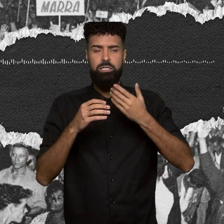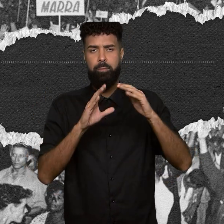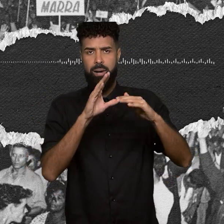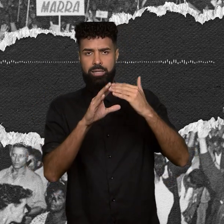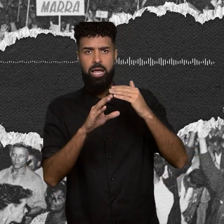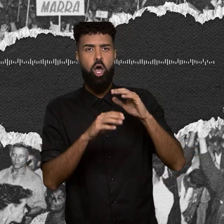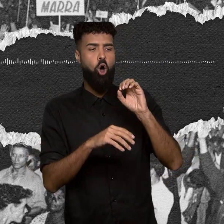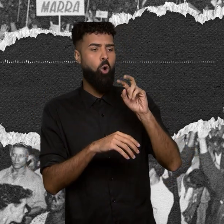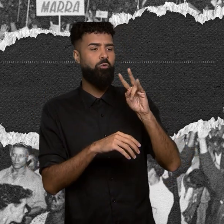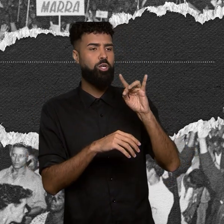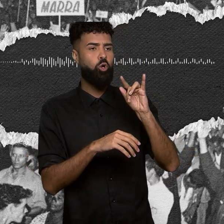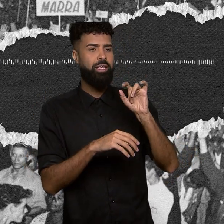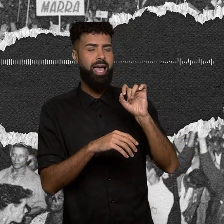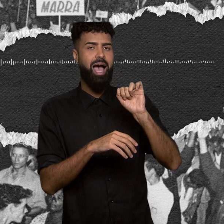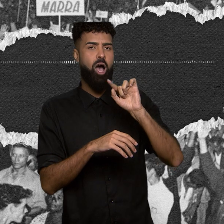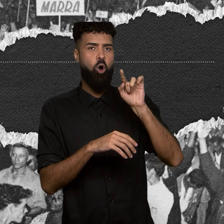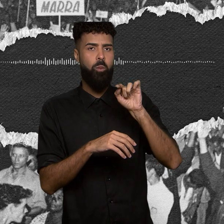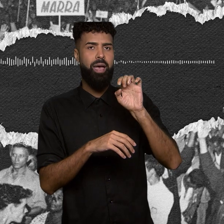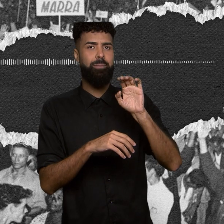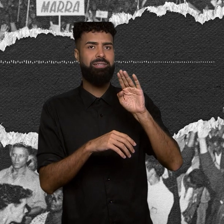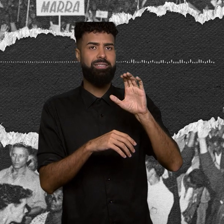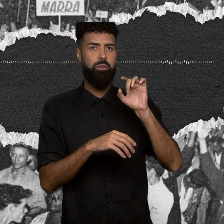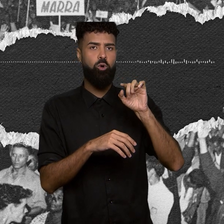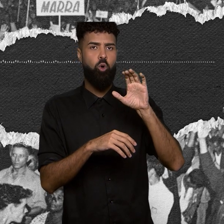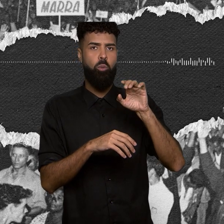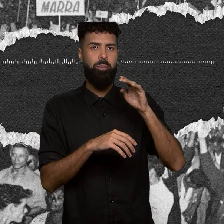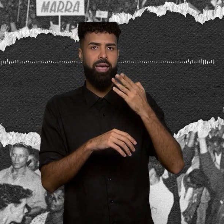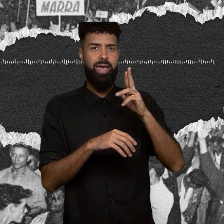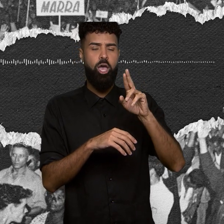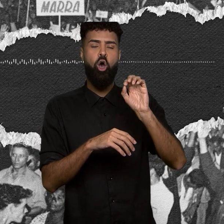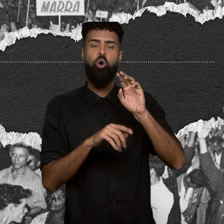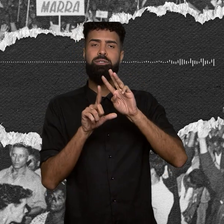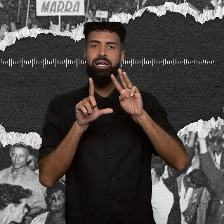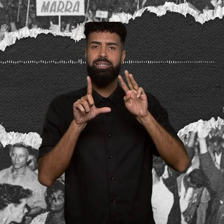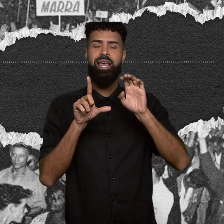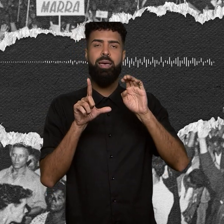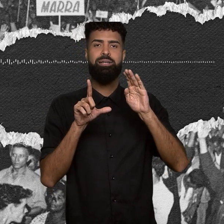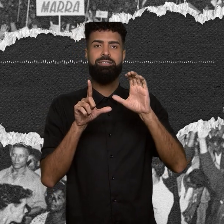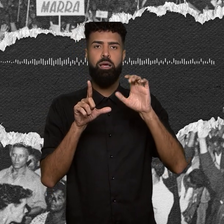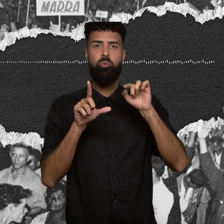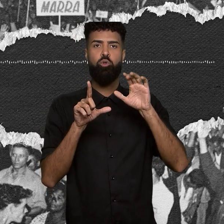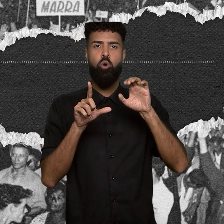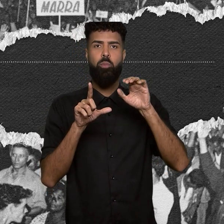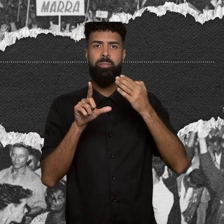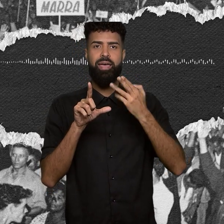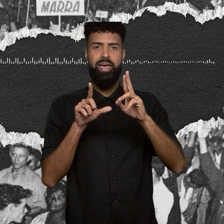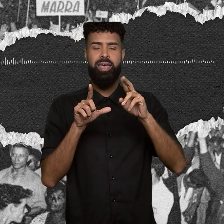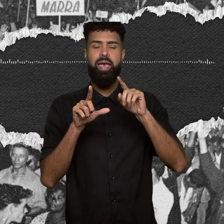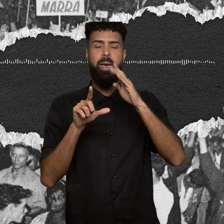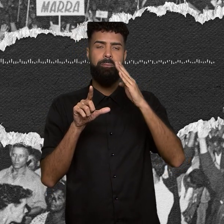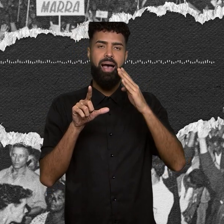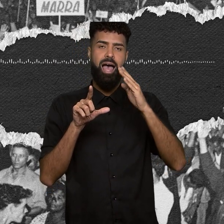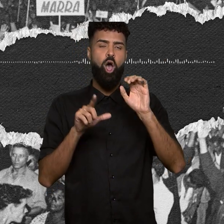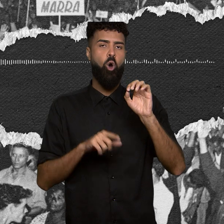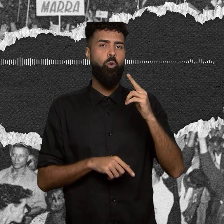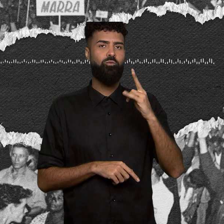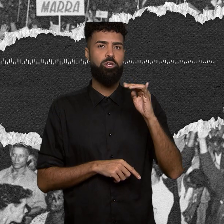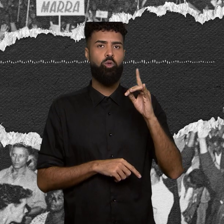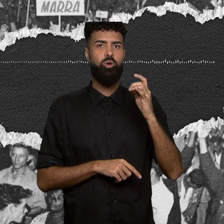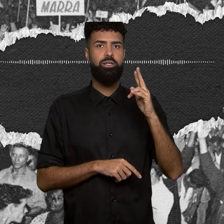.com.br ou no site ebc.com.br barra ouvidoria. Também dá para fazer uma manifestação